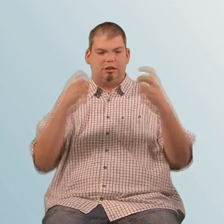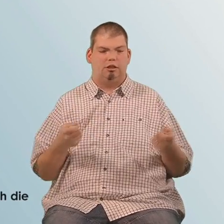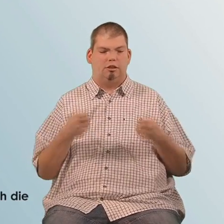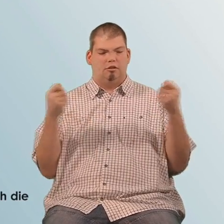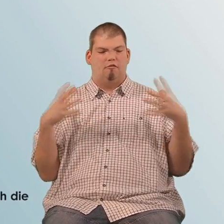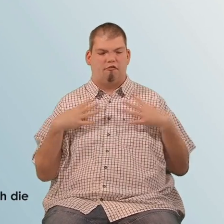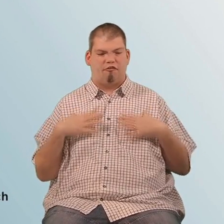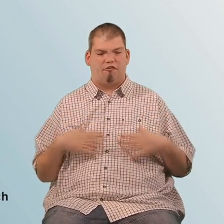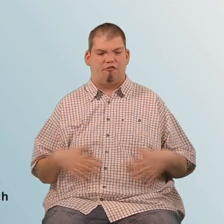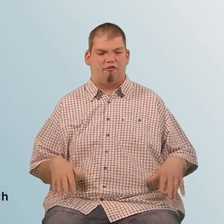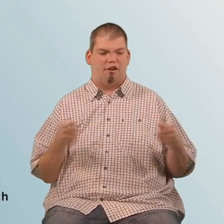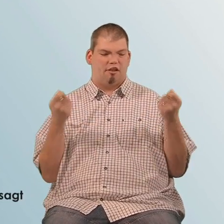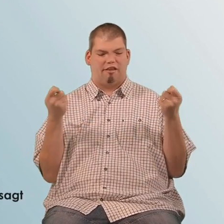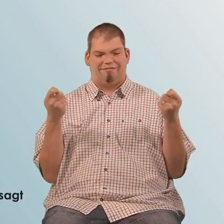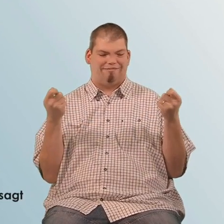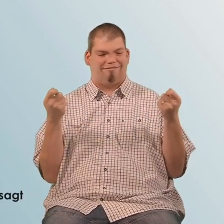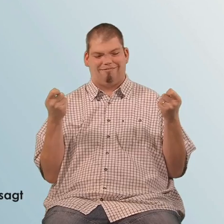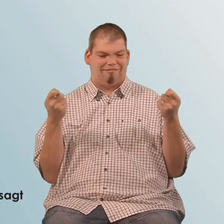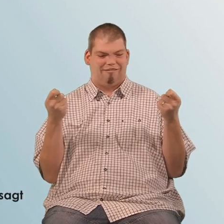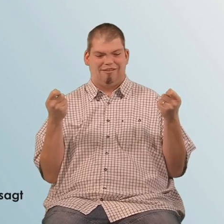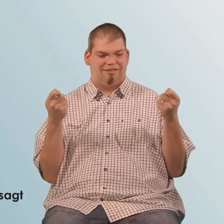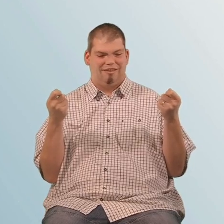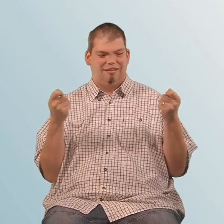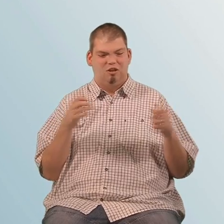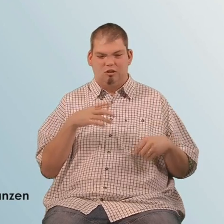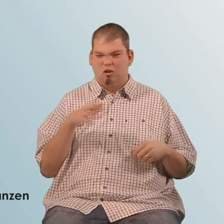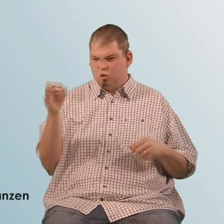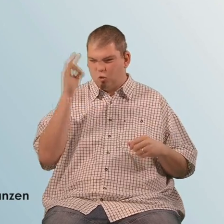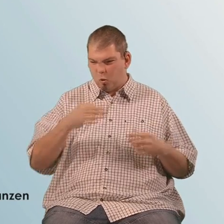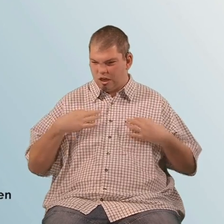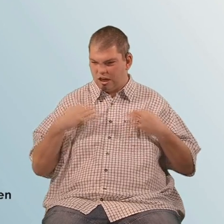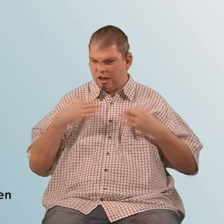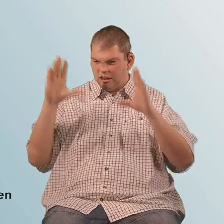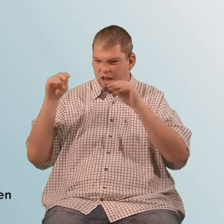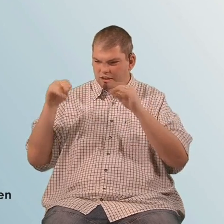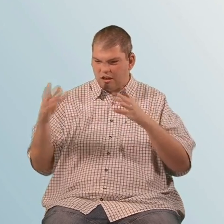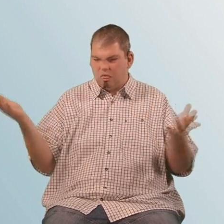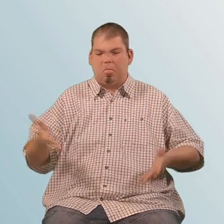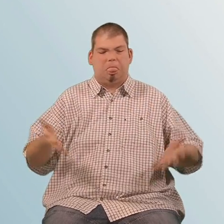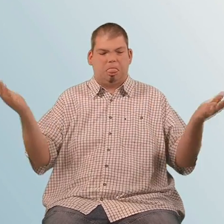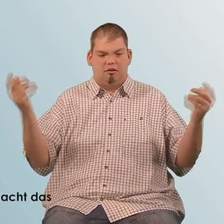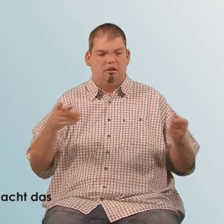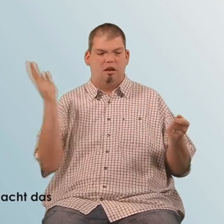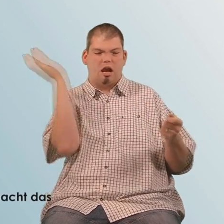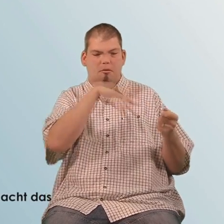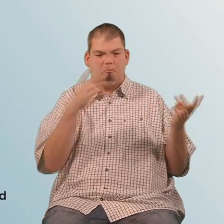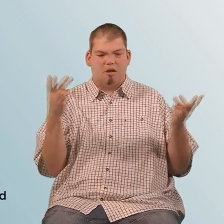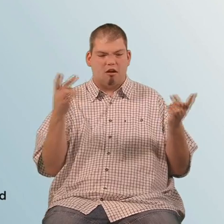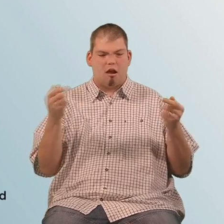Der Sohn, der auch die ganze Zeit dem Buch mitgelesen hatte, sagt, dass nun seine ganzen Sachen nass wären. Doch dem Vater machte das gar nichts